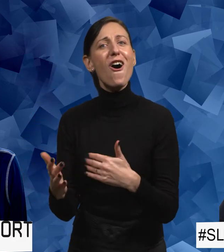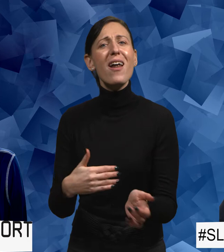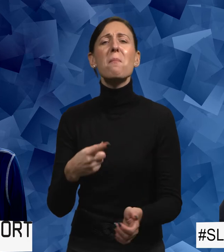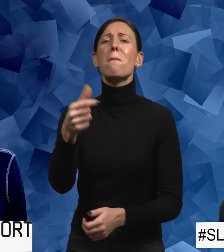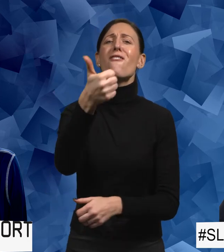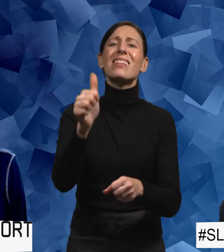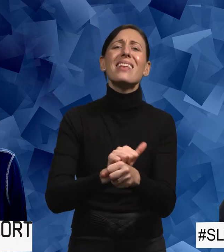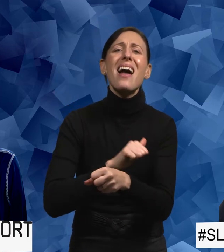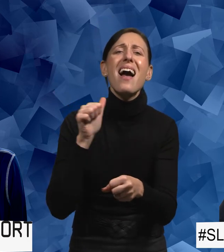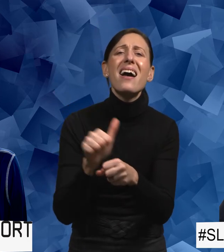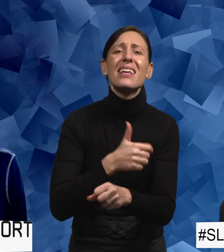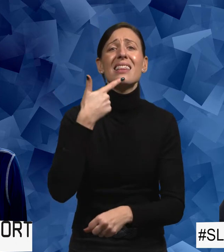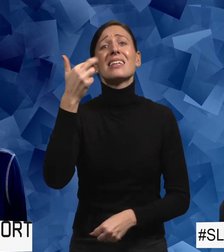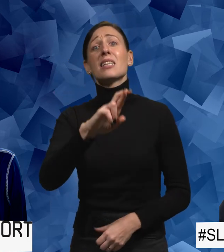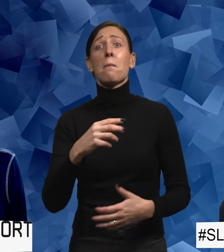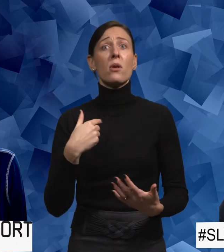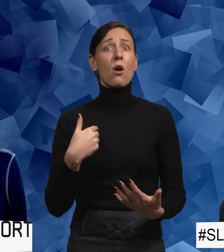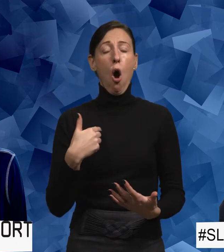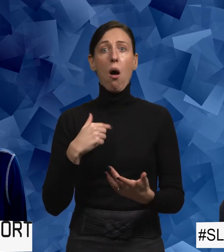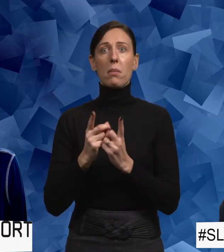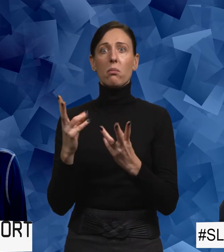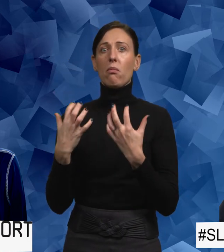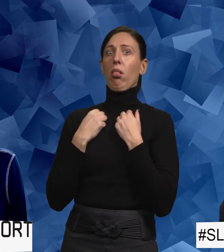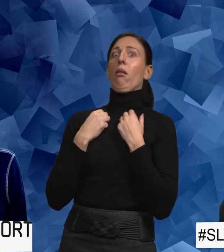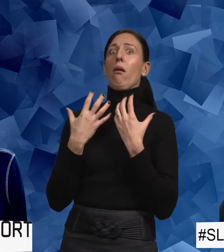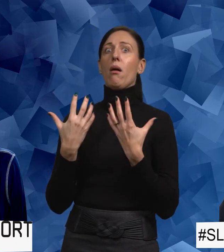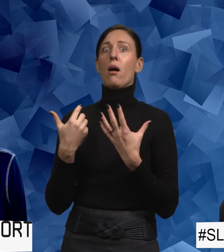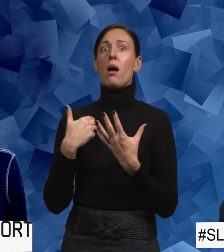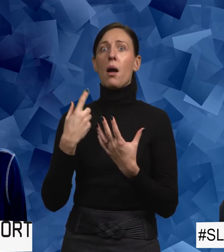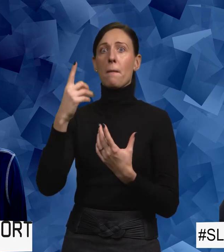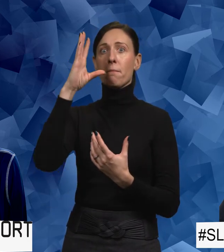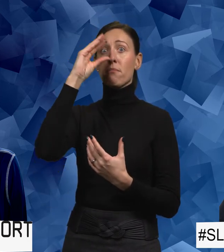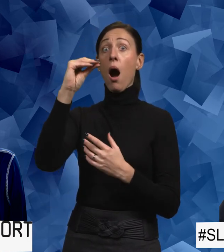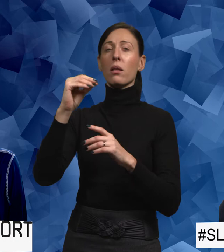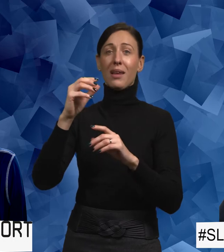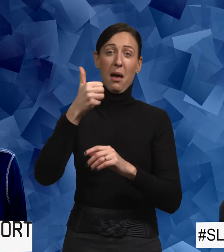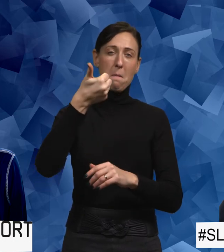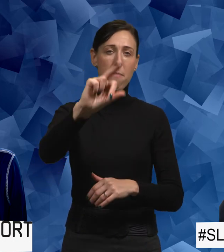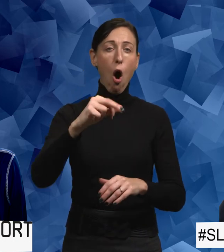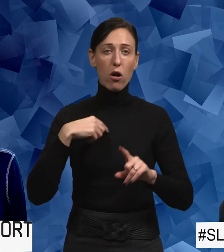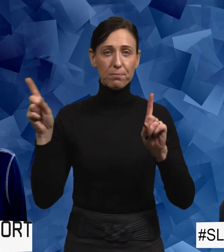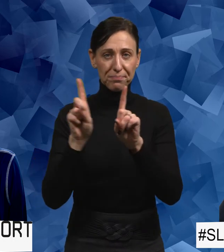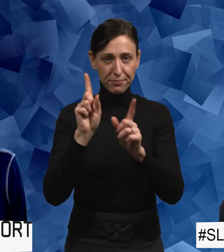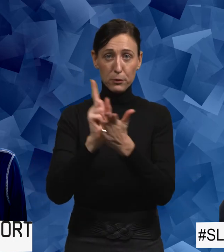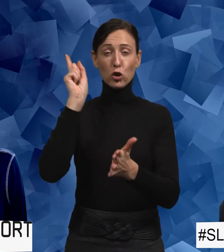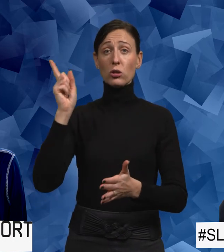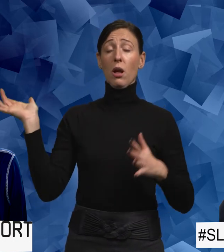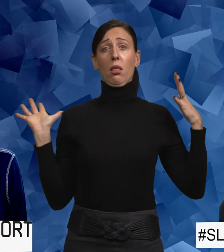behöver träning. Vad gör jag till exempel? Jag blir helt överrumplad. Jag stod med min man och hängde i en bar. Och plötsligt så får jag bara en hand runt bröstet.